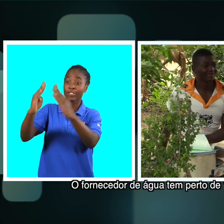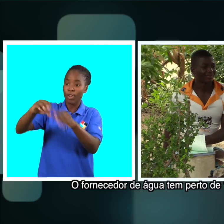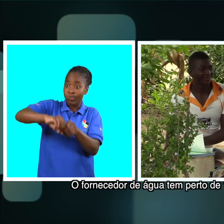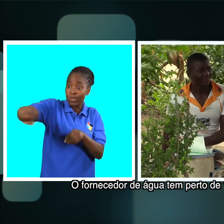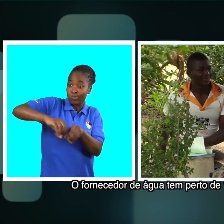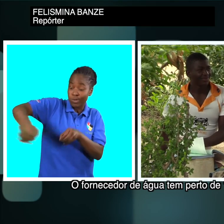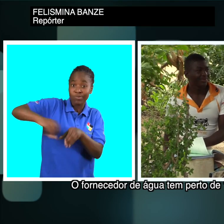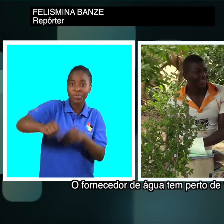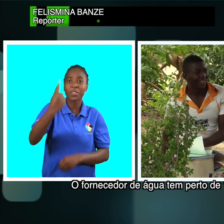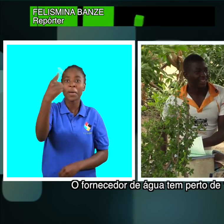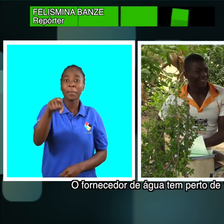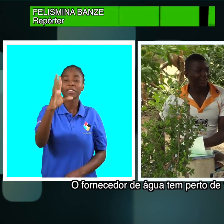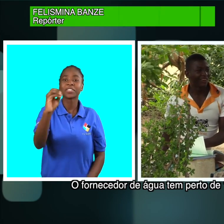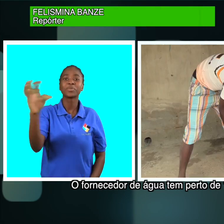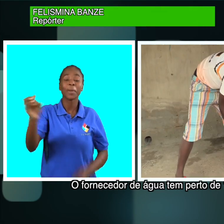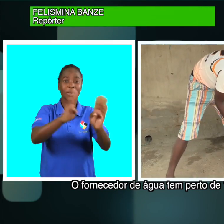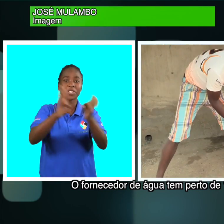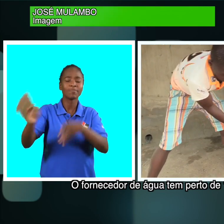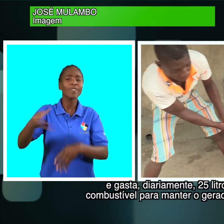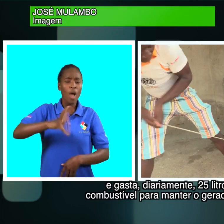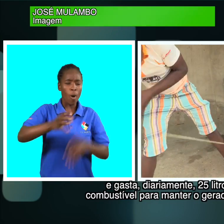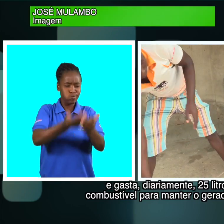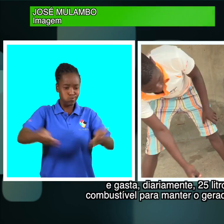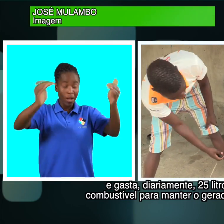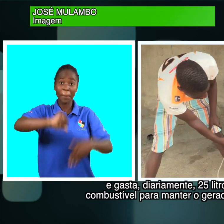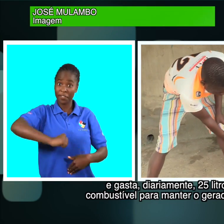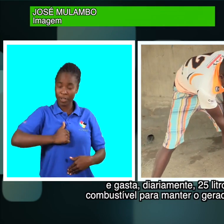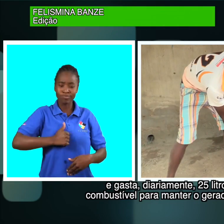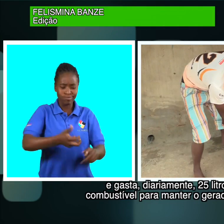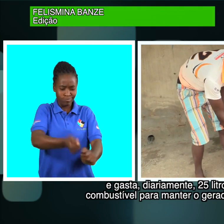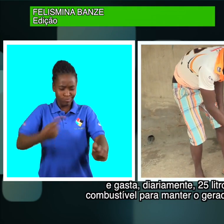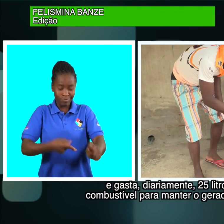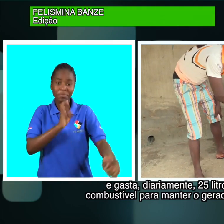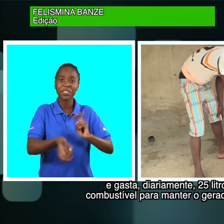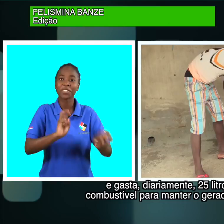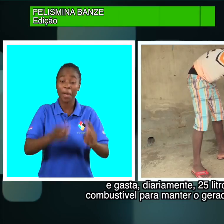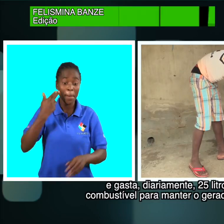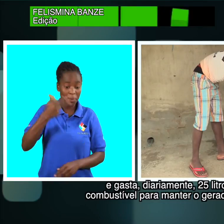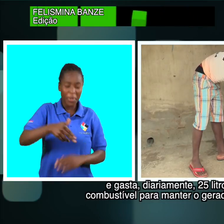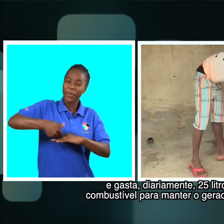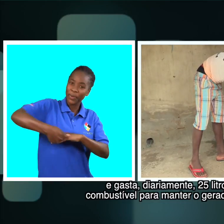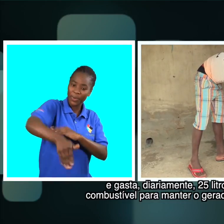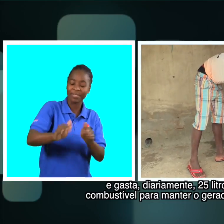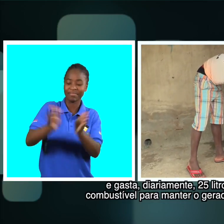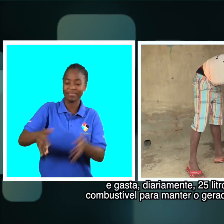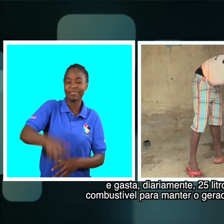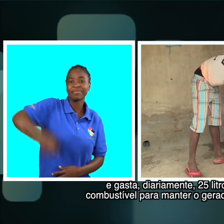fornecedor de água tem perto de 1.500 clientes e gasta diariamente 25 litros de combustível para manter o gerador